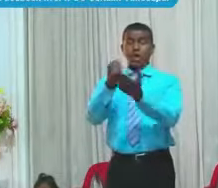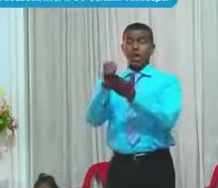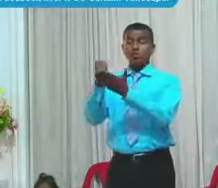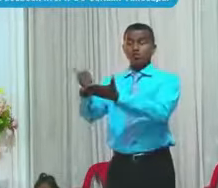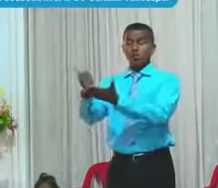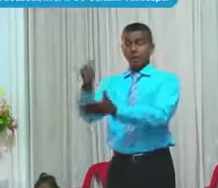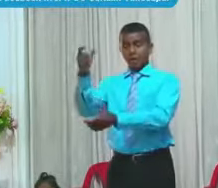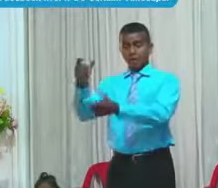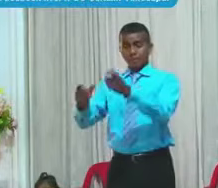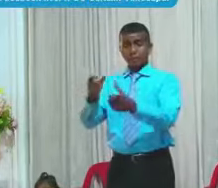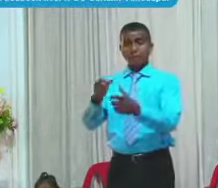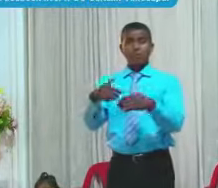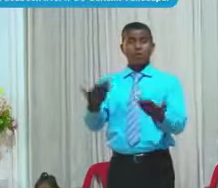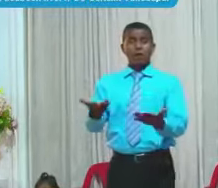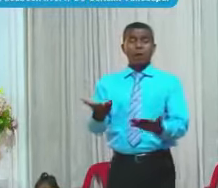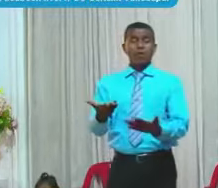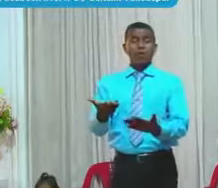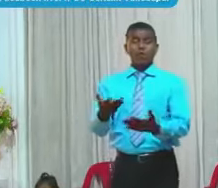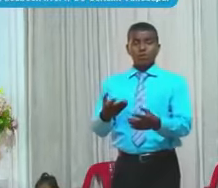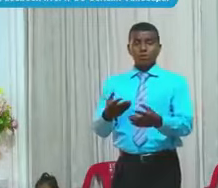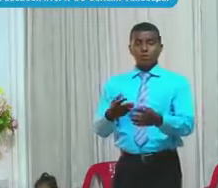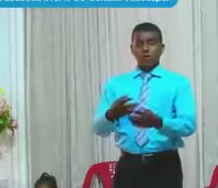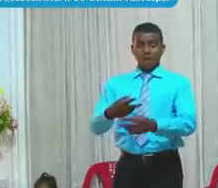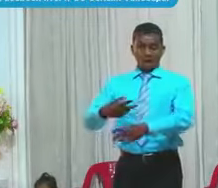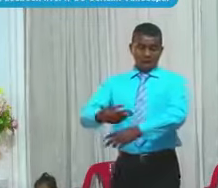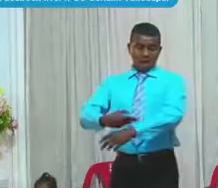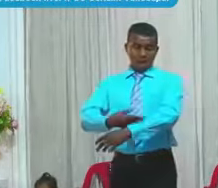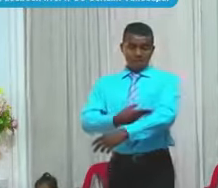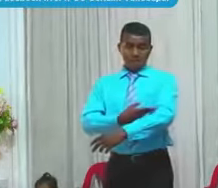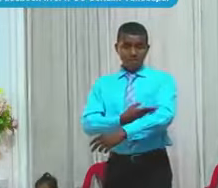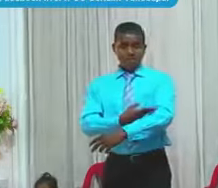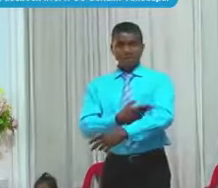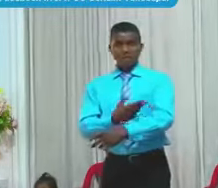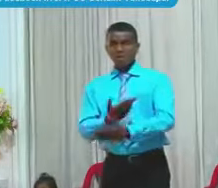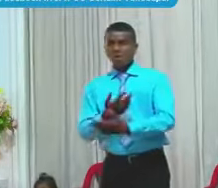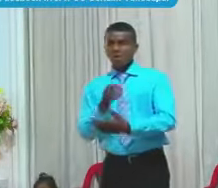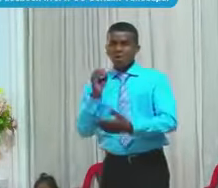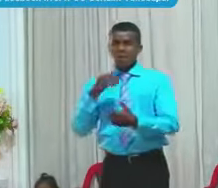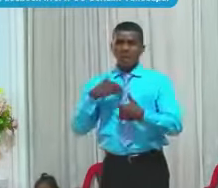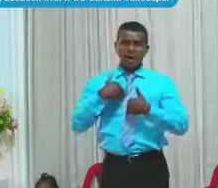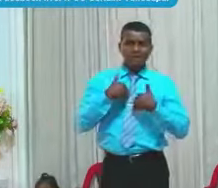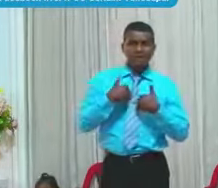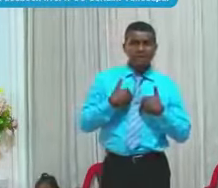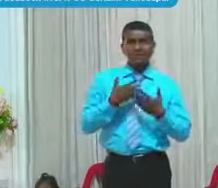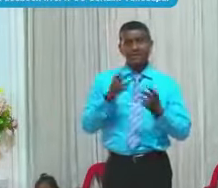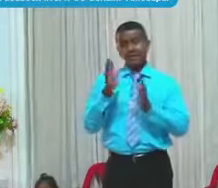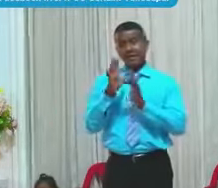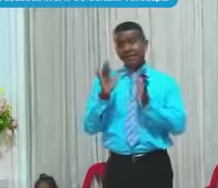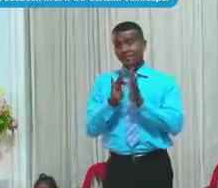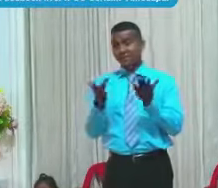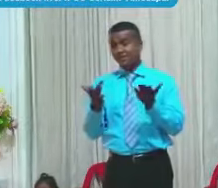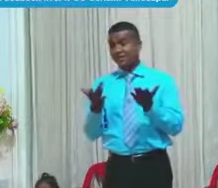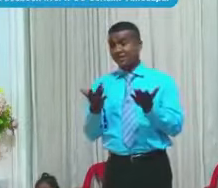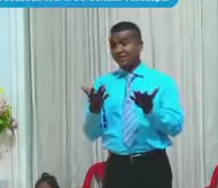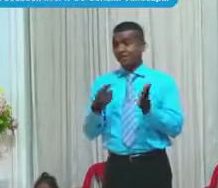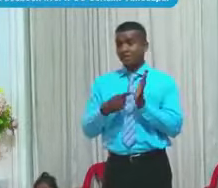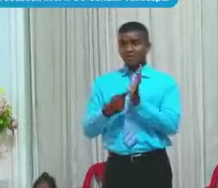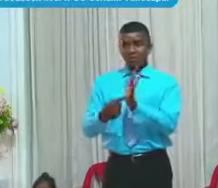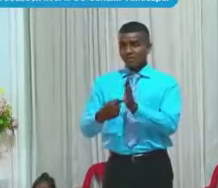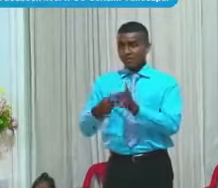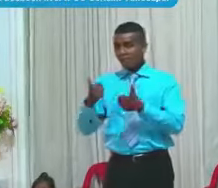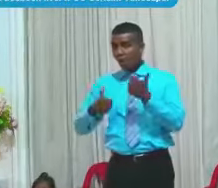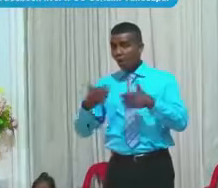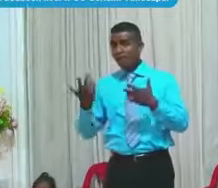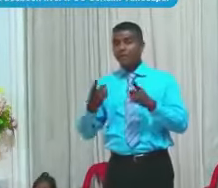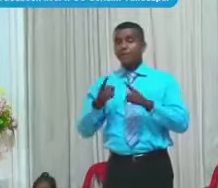Sacrificó Unos animales La Biblia No dice Que fueran Corderos Pero todos Nos imaginamos Que fue Unos